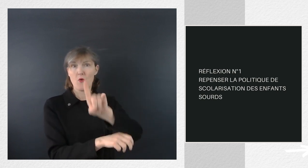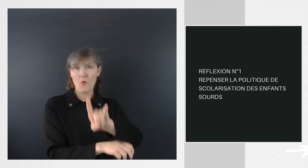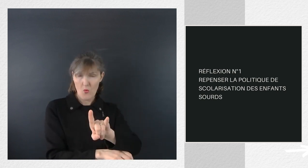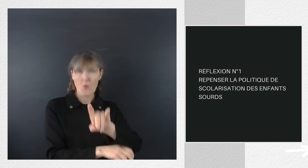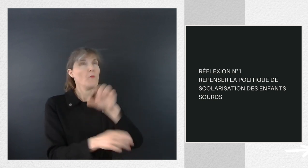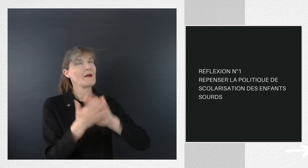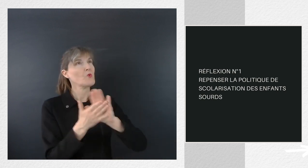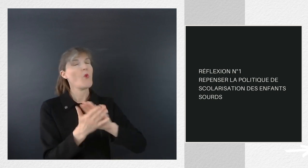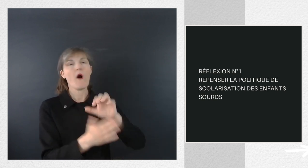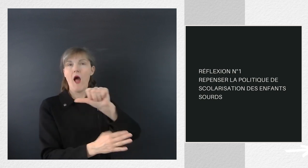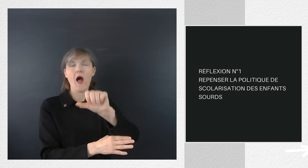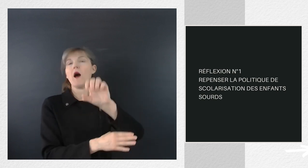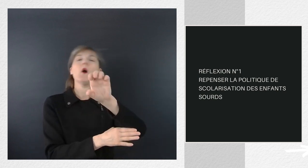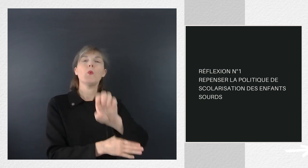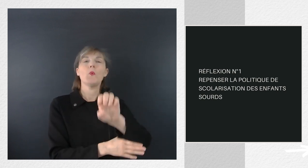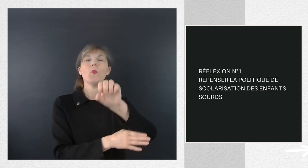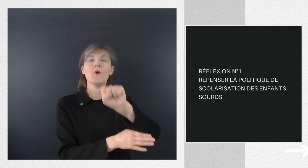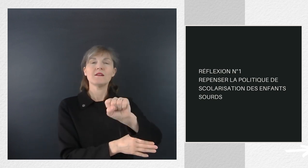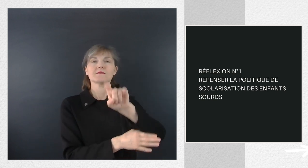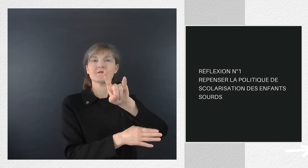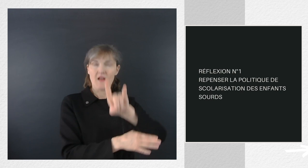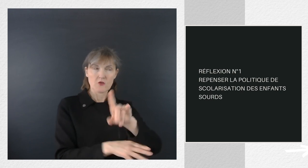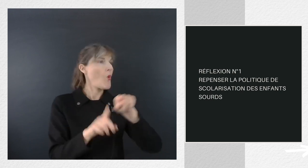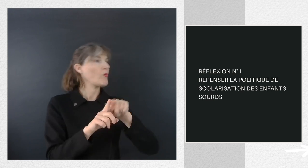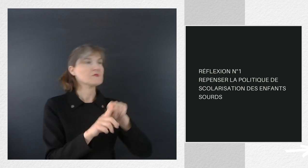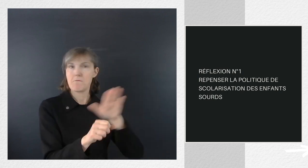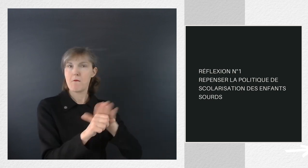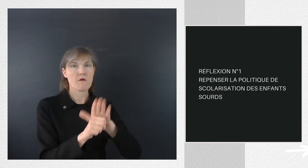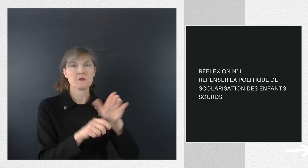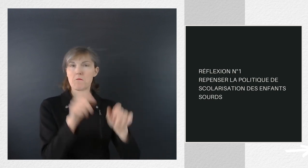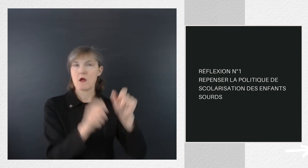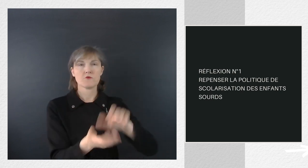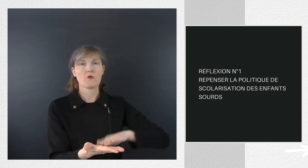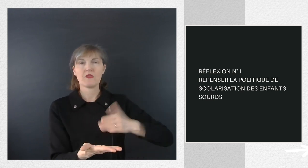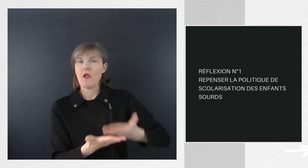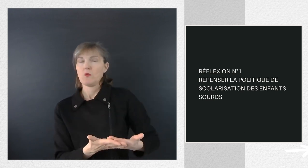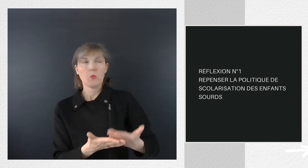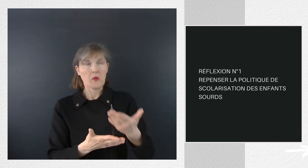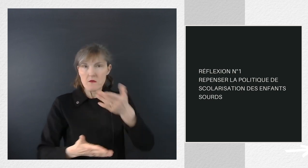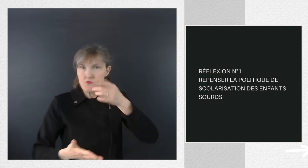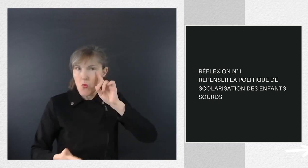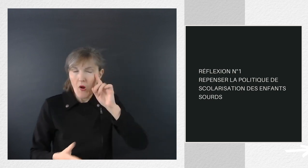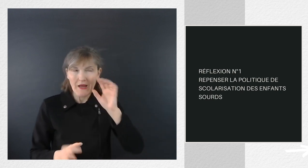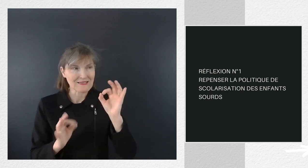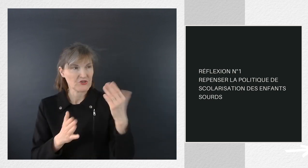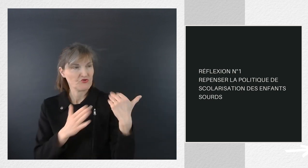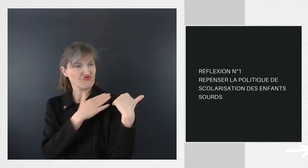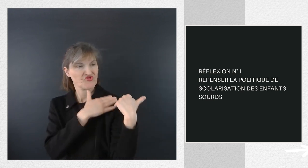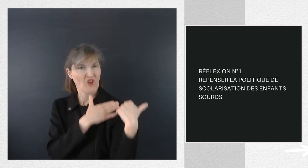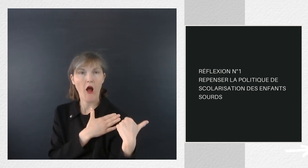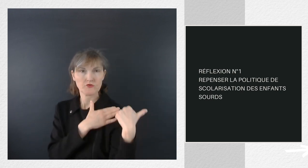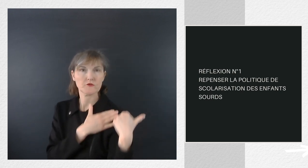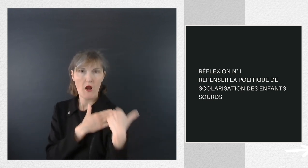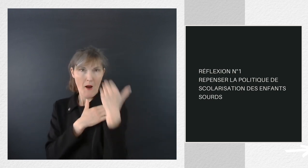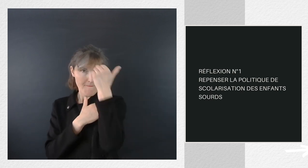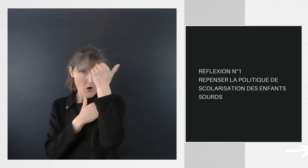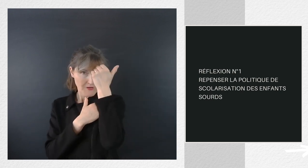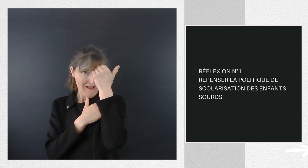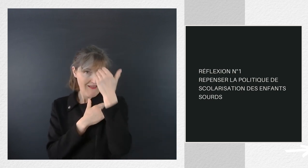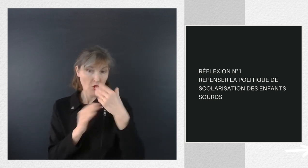car je l'ai expérimenté. Cela explique à mon avis la pénurie d'AESH et de traducteurs dans